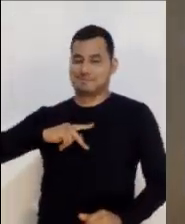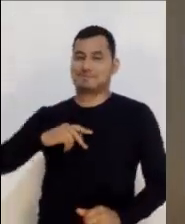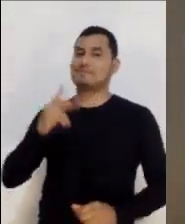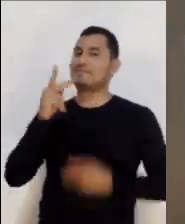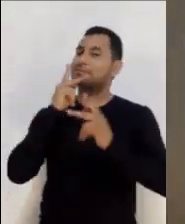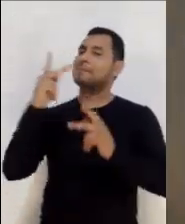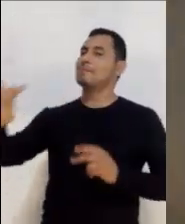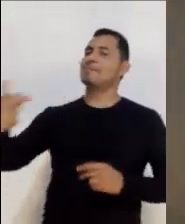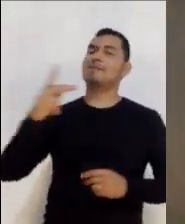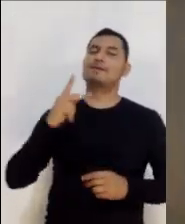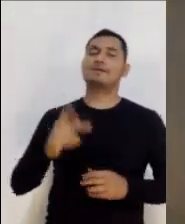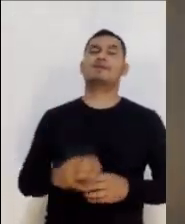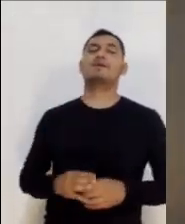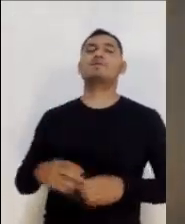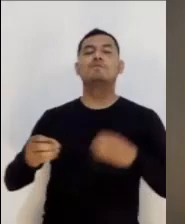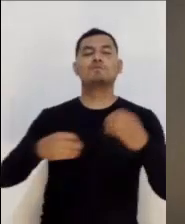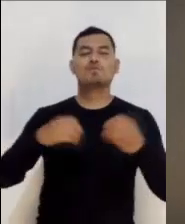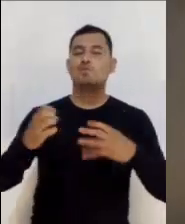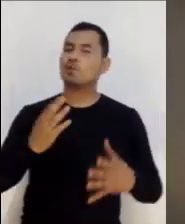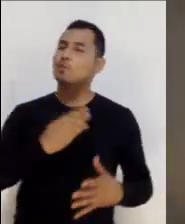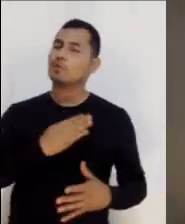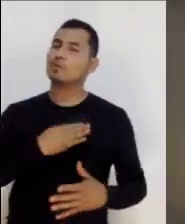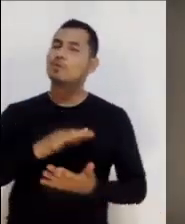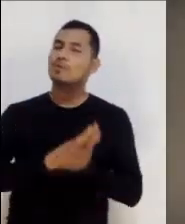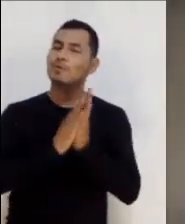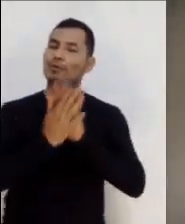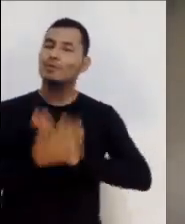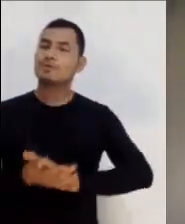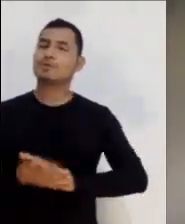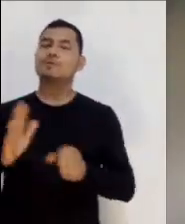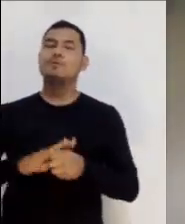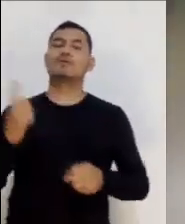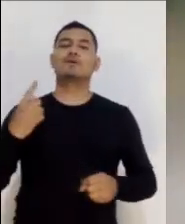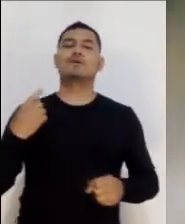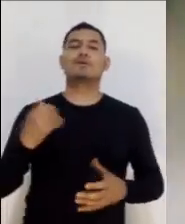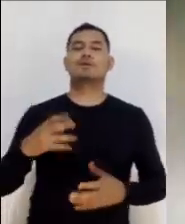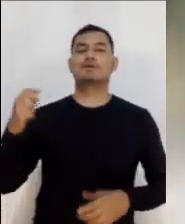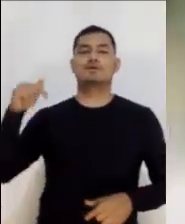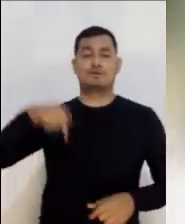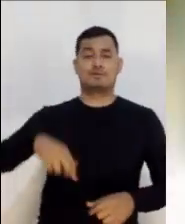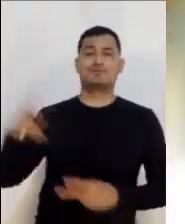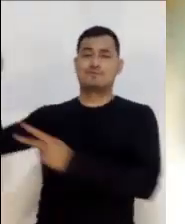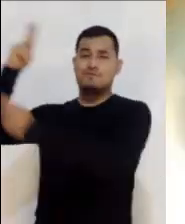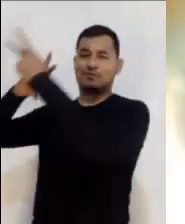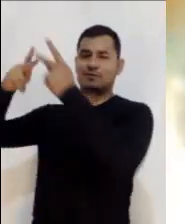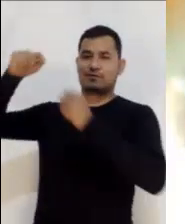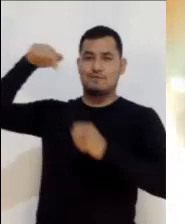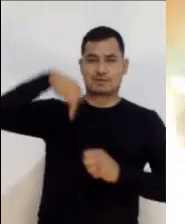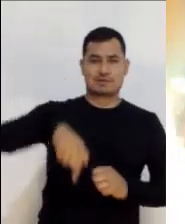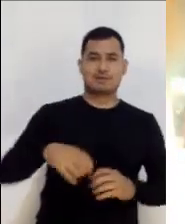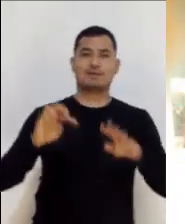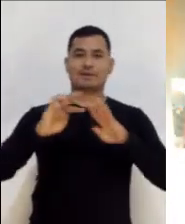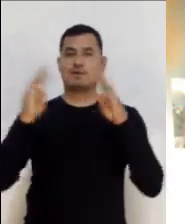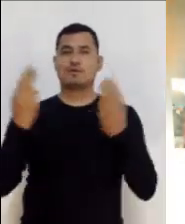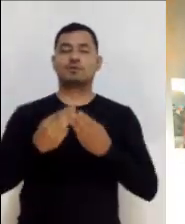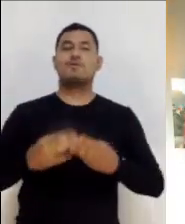no cree en mí, sino en Aquel que me ha enviado. El que me ve a mí, ve a Aquel que me ha